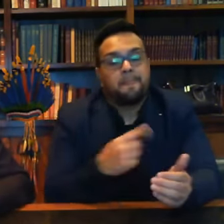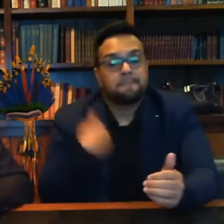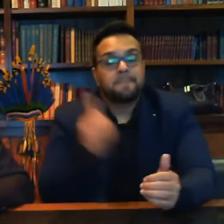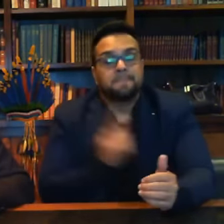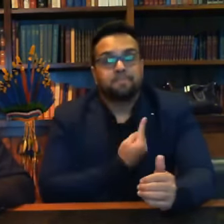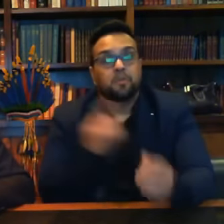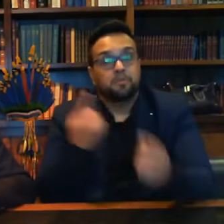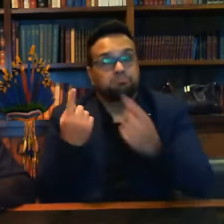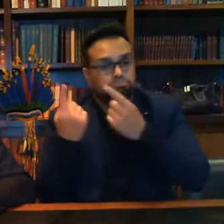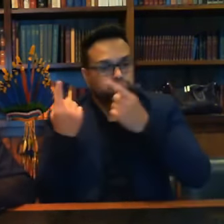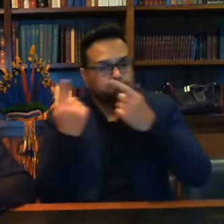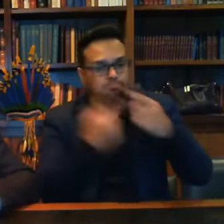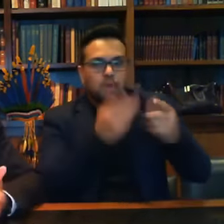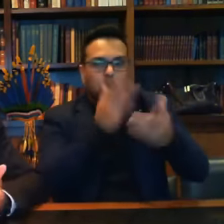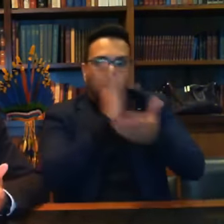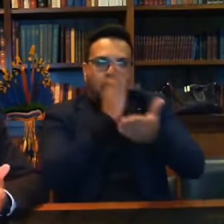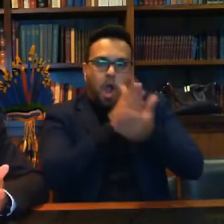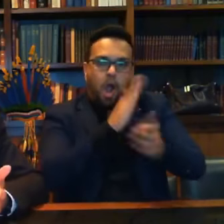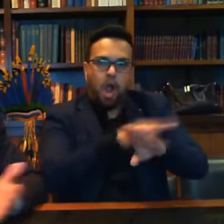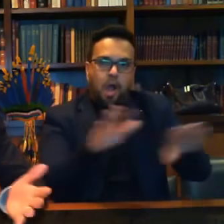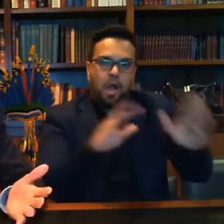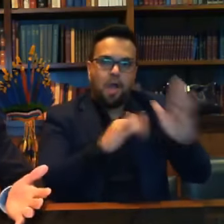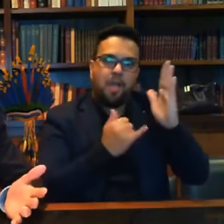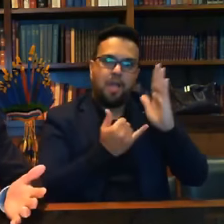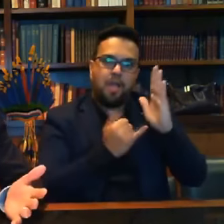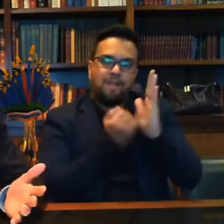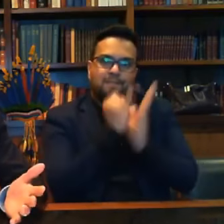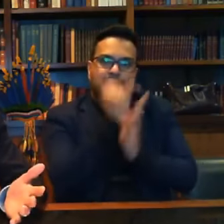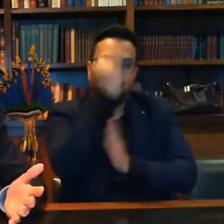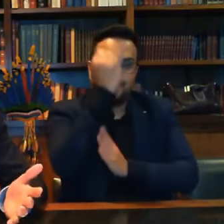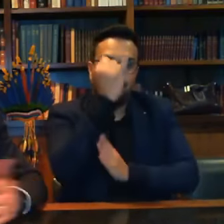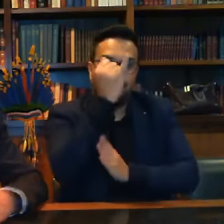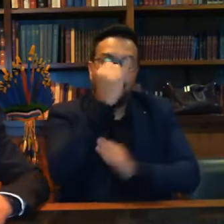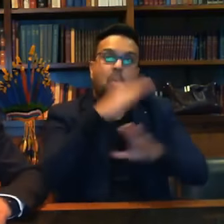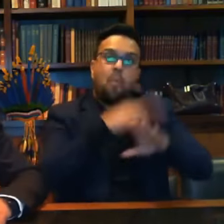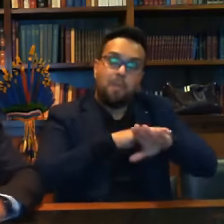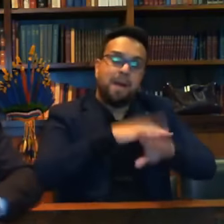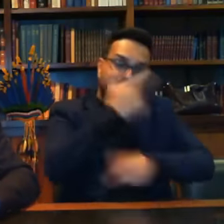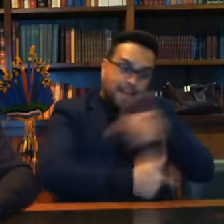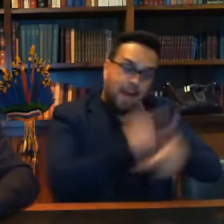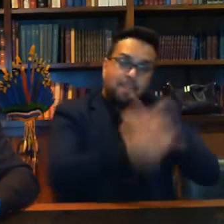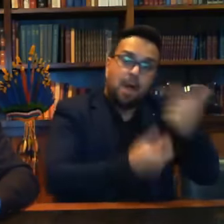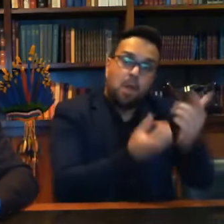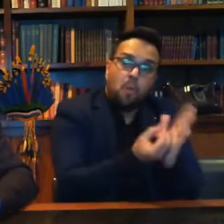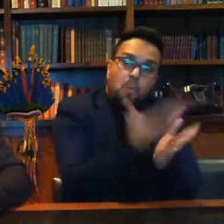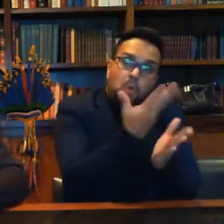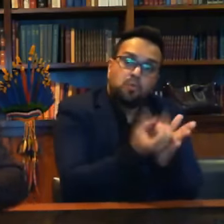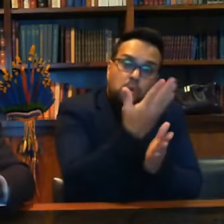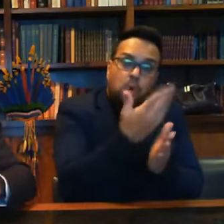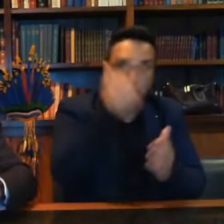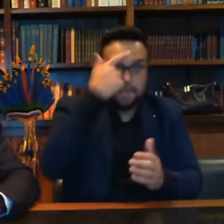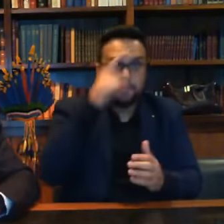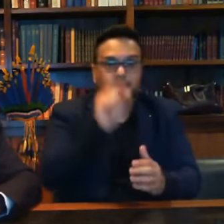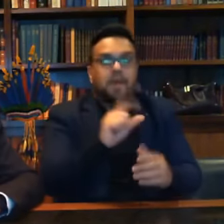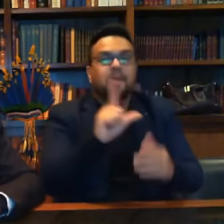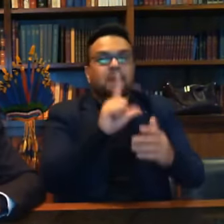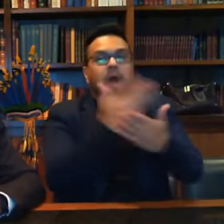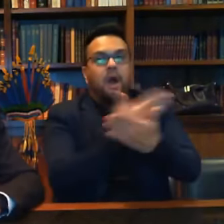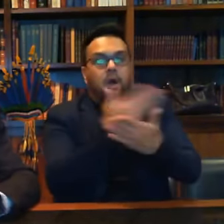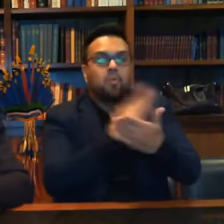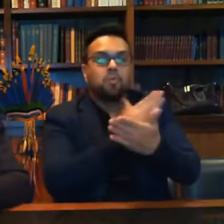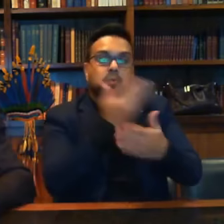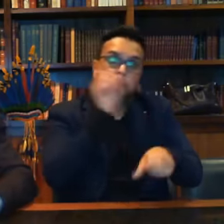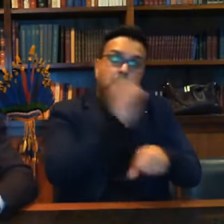a inflação com mais produção. Não tem outro caminho. Alguns acham que devem dar uma canetada e congelar alguns preços